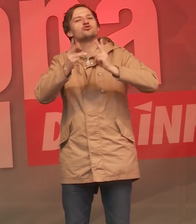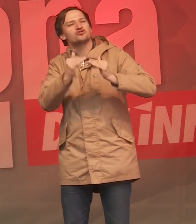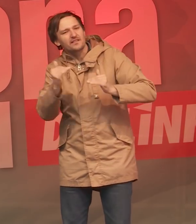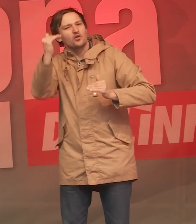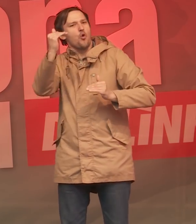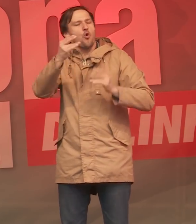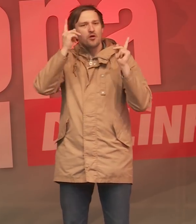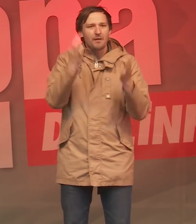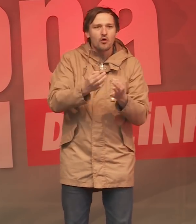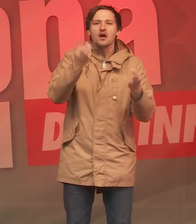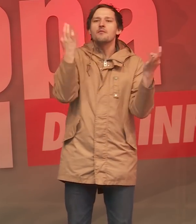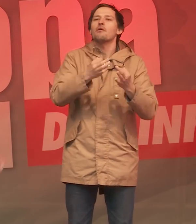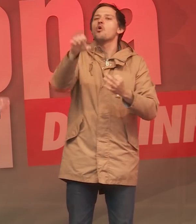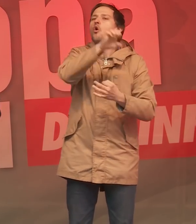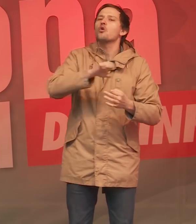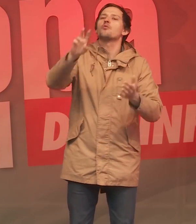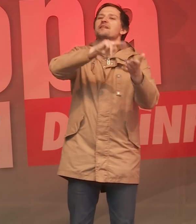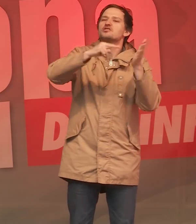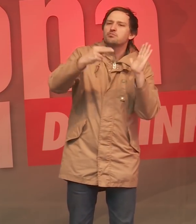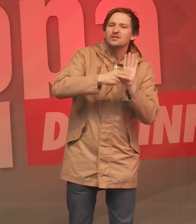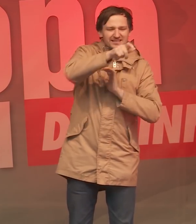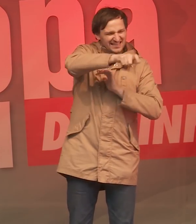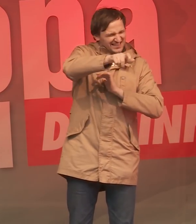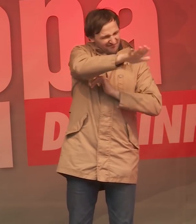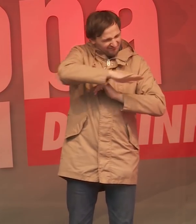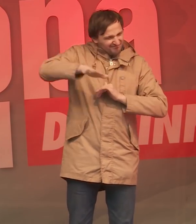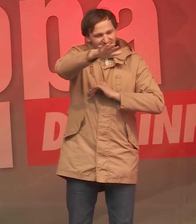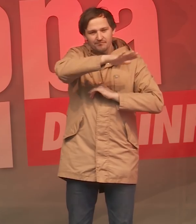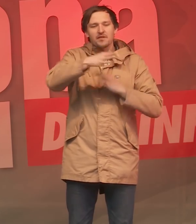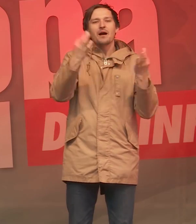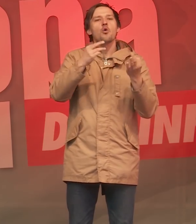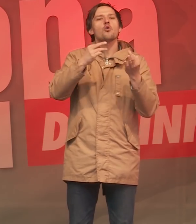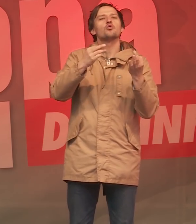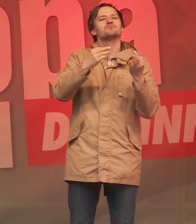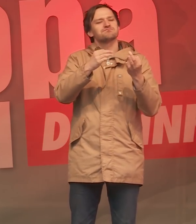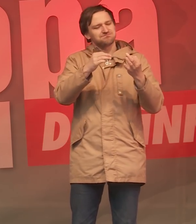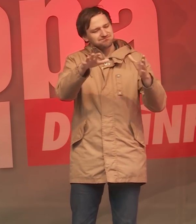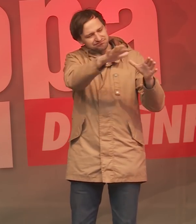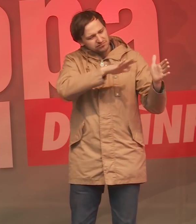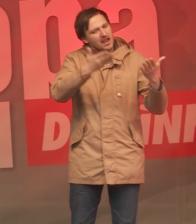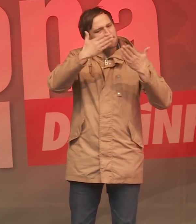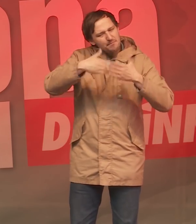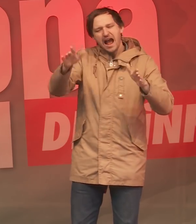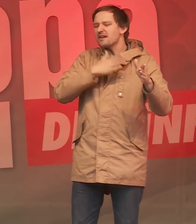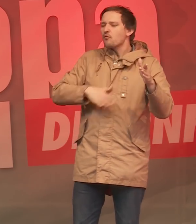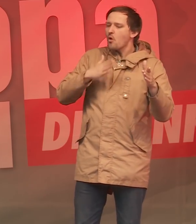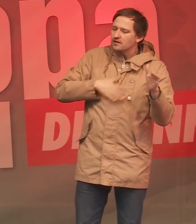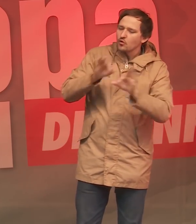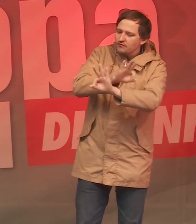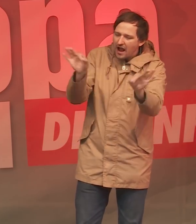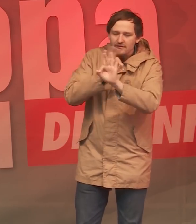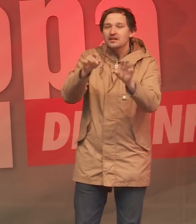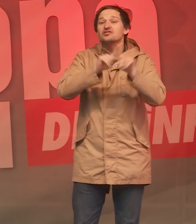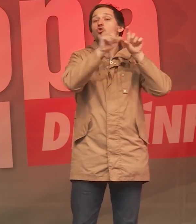brauchen eine Politik in der Europäischen Union, die darauf ausgerichtet ist, das Wohl der Mehrheit im Blick zu haben und nicht nur die